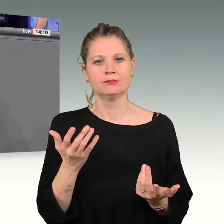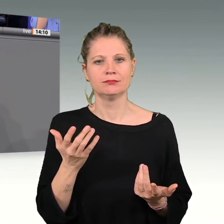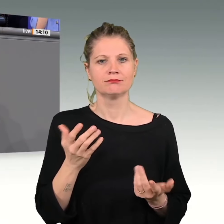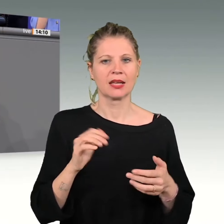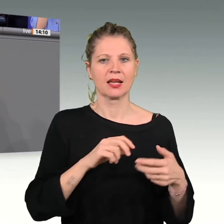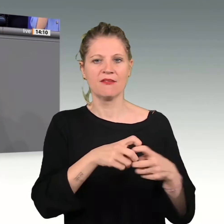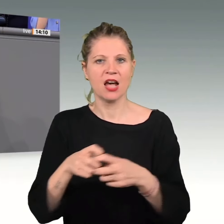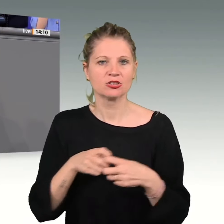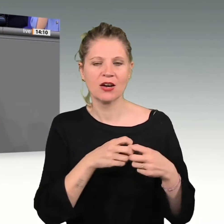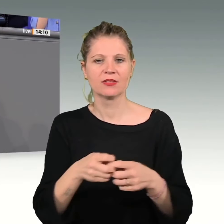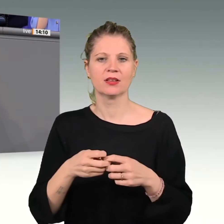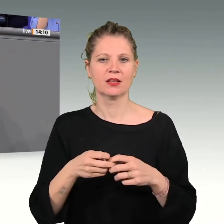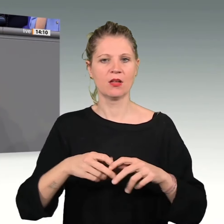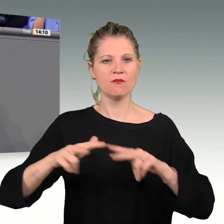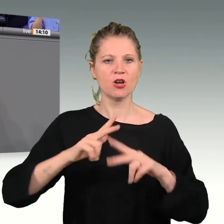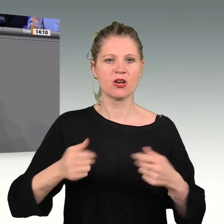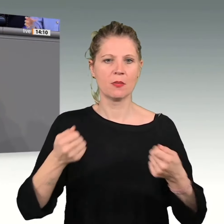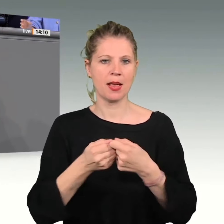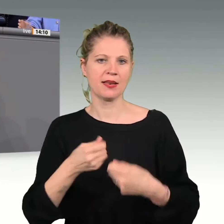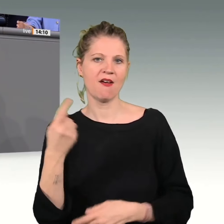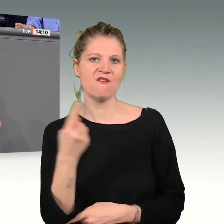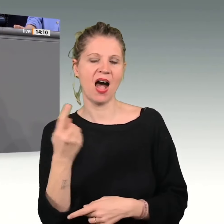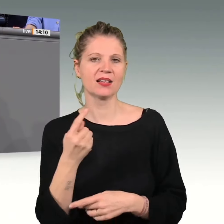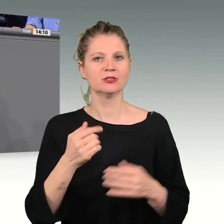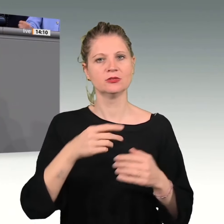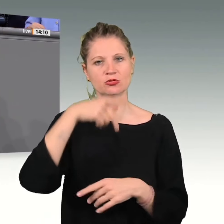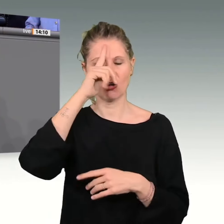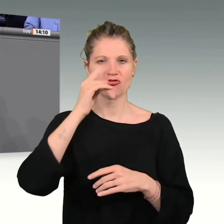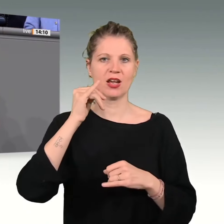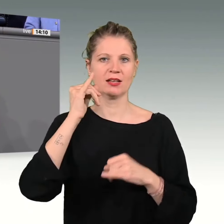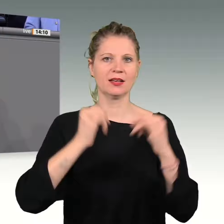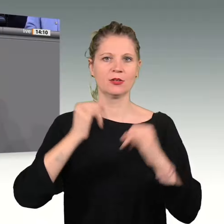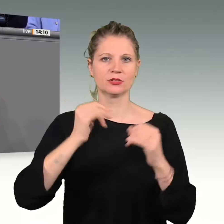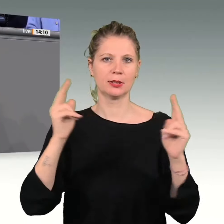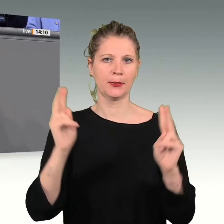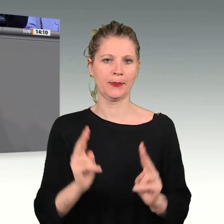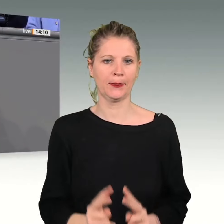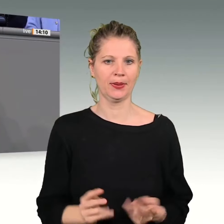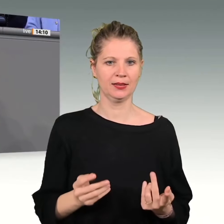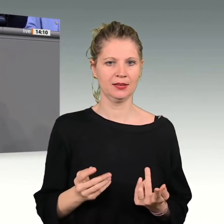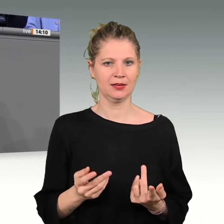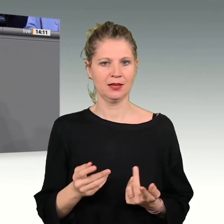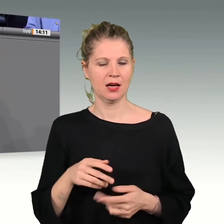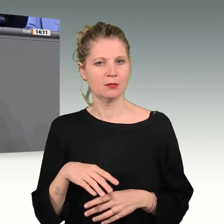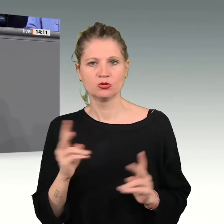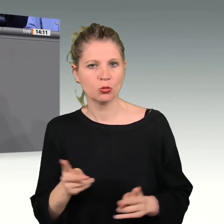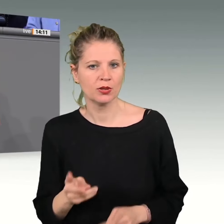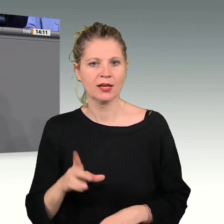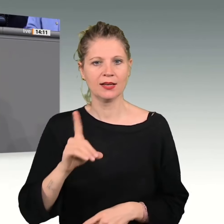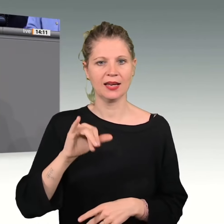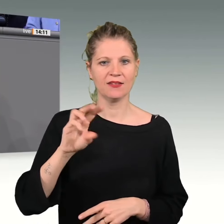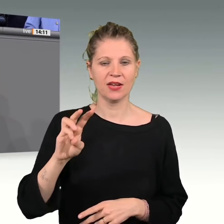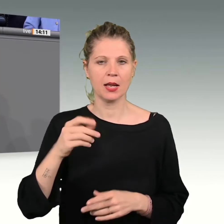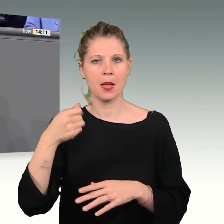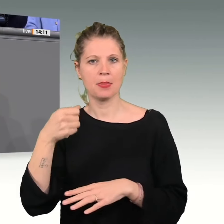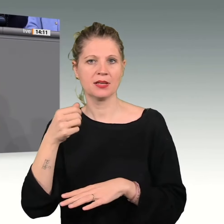Dabei verschweigen Sie allerdings, dass in genau dem Artikel, den Sie zitieren, auch der DIW-Präsident zitiert wird, der sagt, die Angst vor der Deindustrialisierung sei